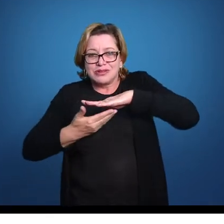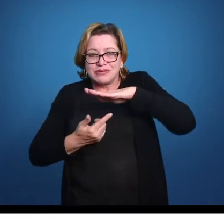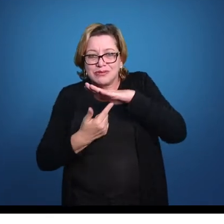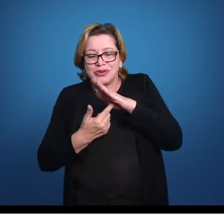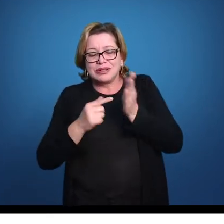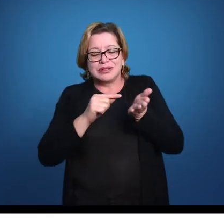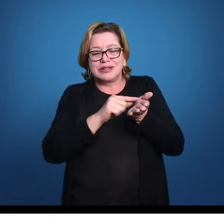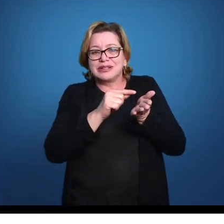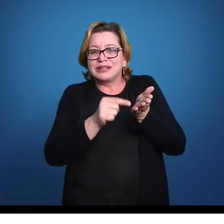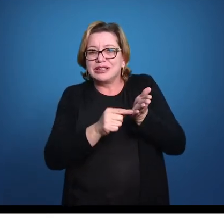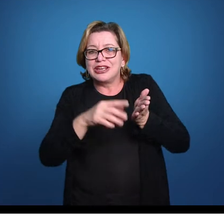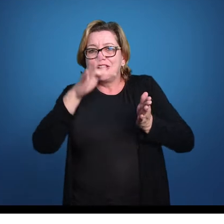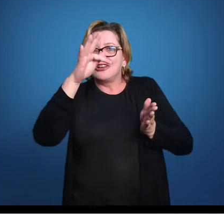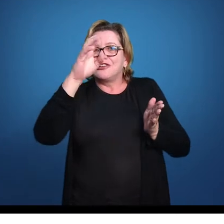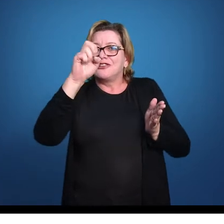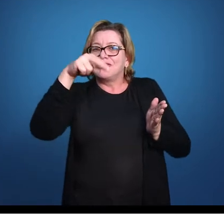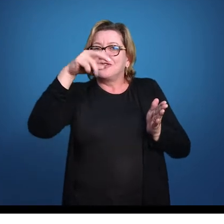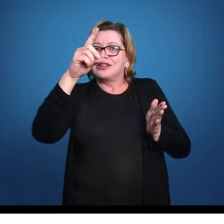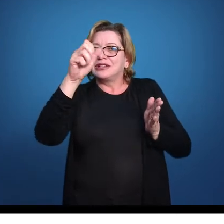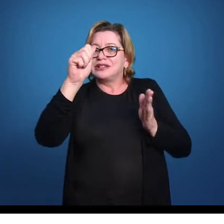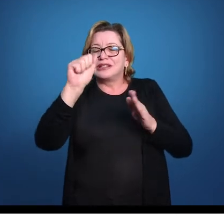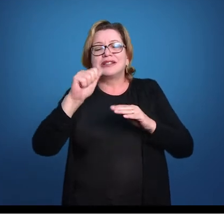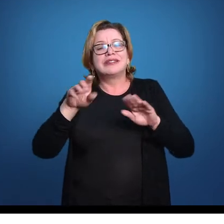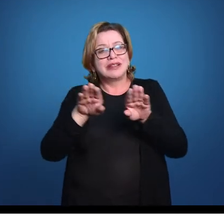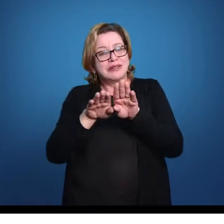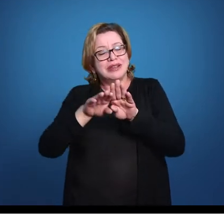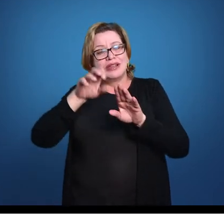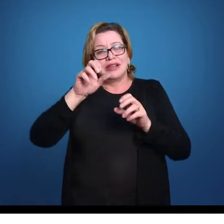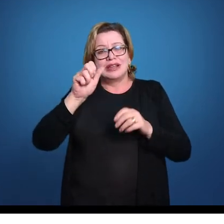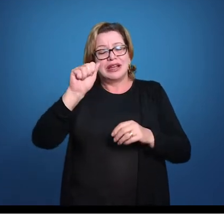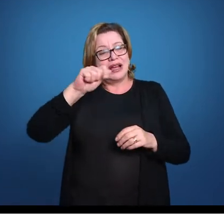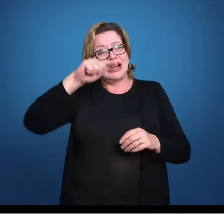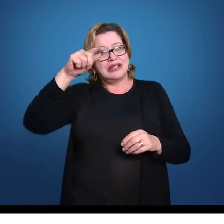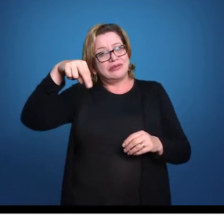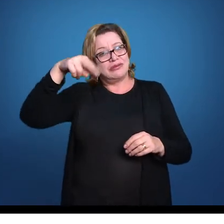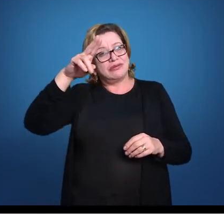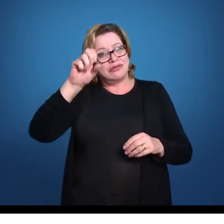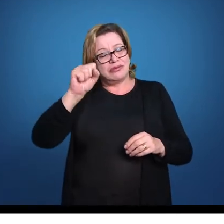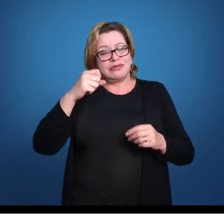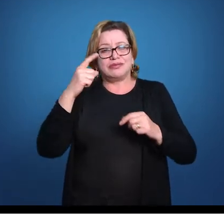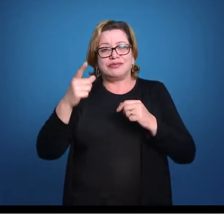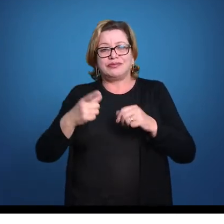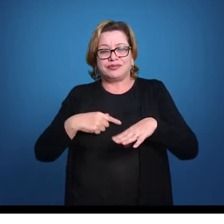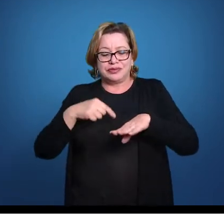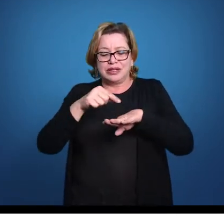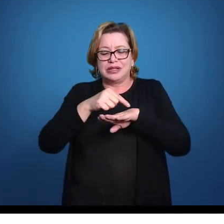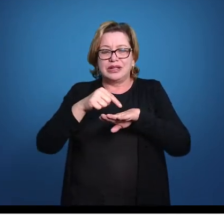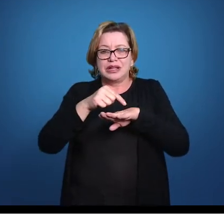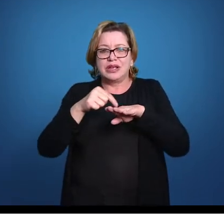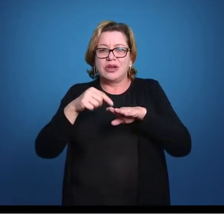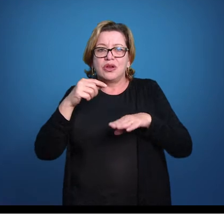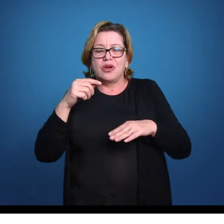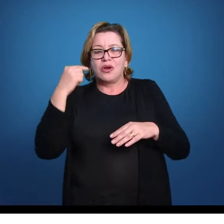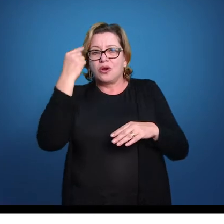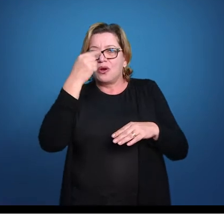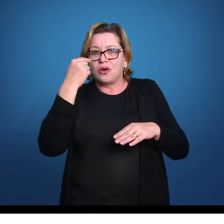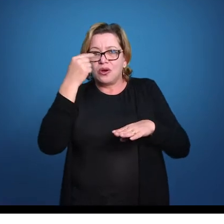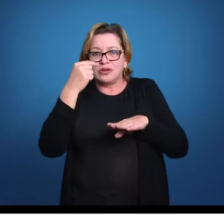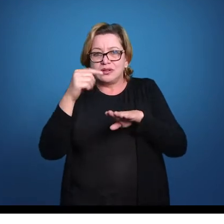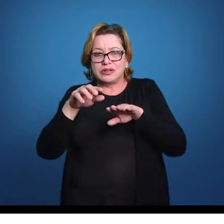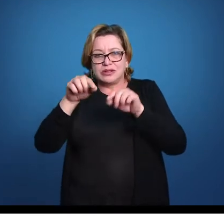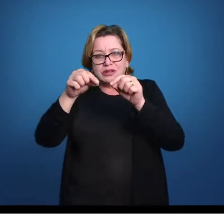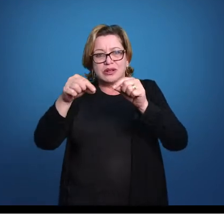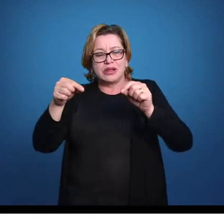branquiais, aqui o ânus, A cloaca do animal. Então aqui nós temos olhos, espiráculos, linha